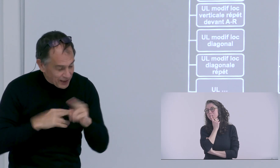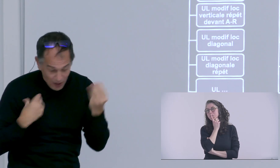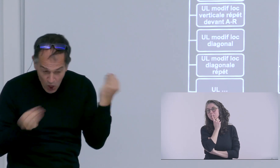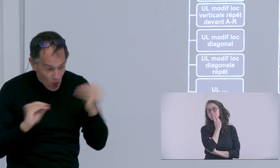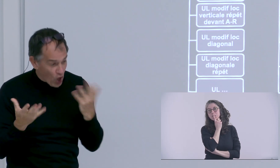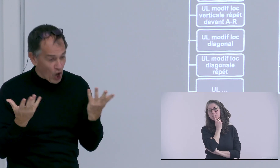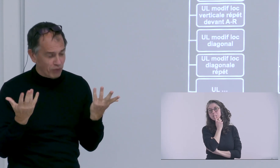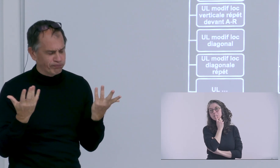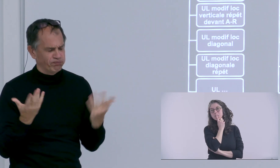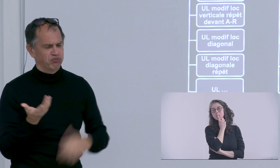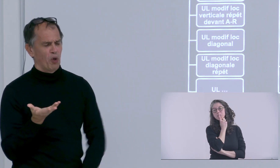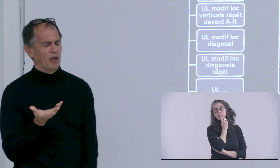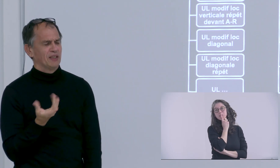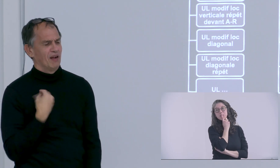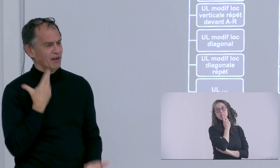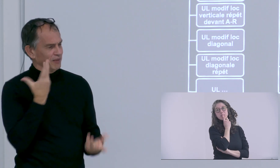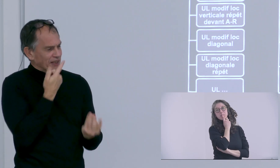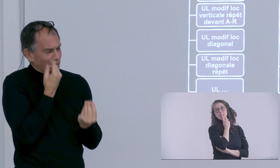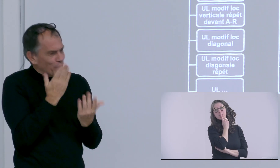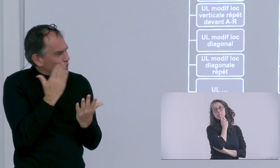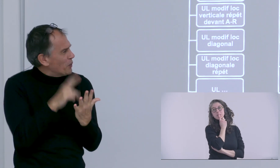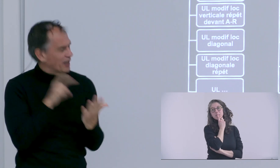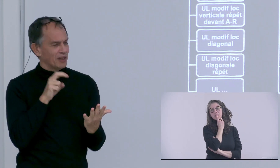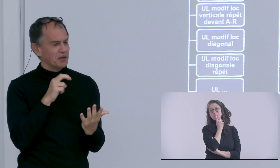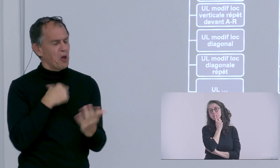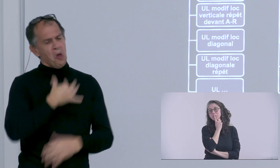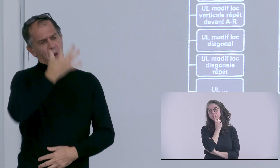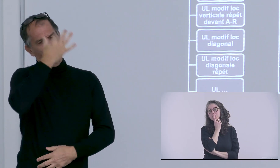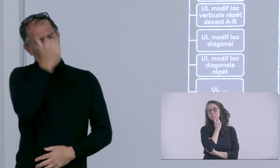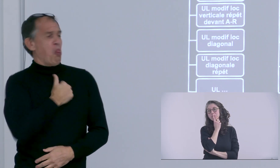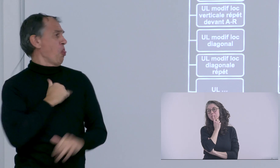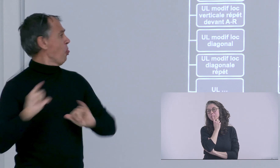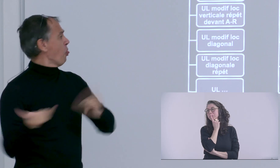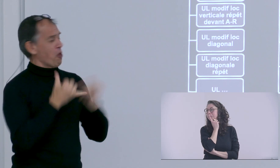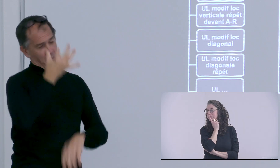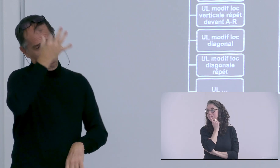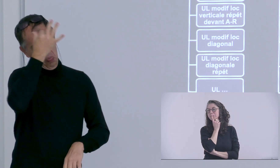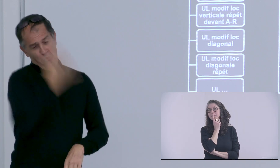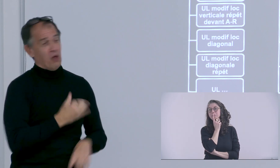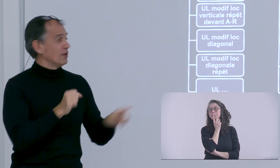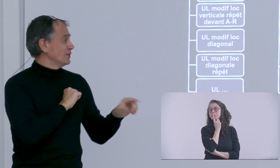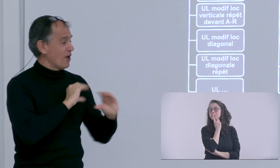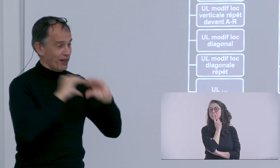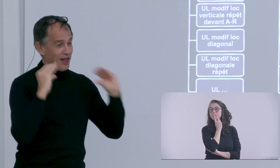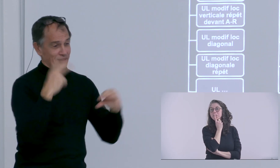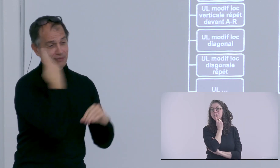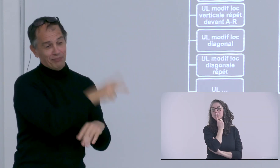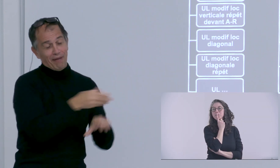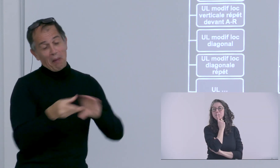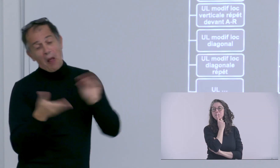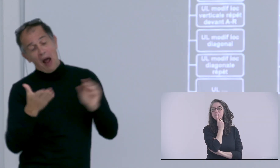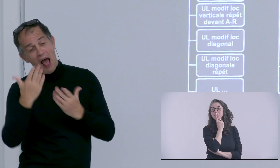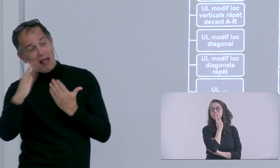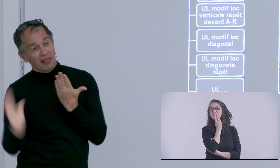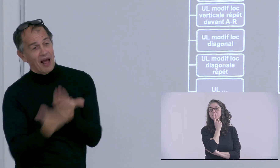présentation il n'y a pas une statistique et je me suis dit c'est dommage et du coup par jeu je suis